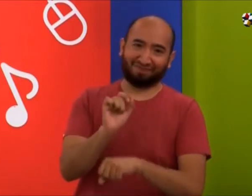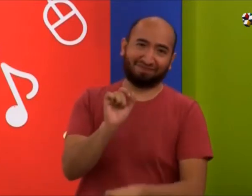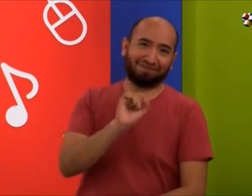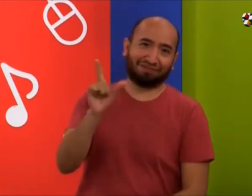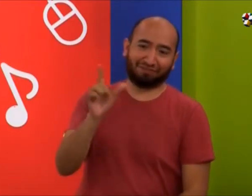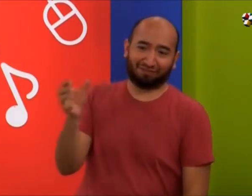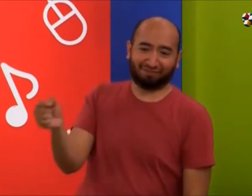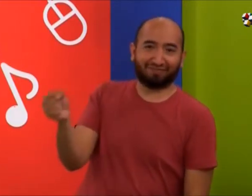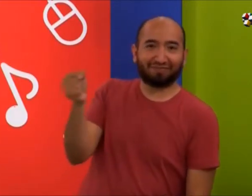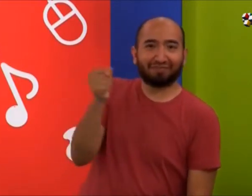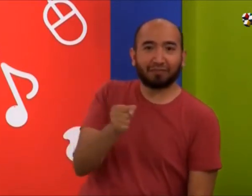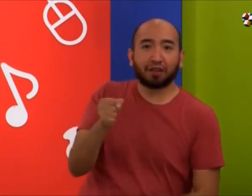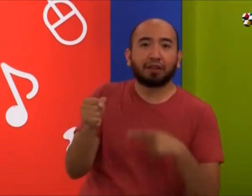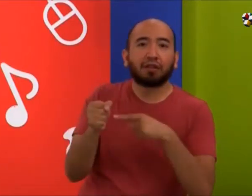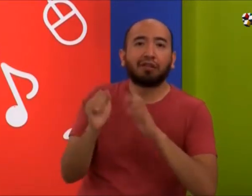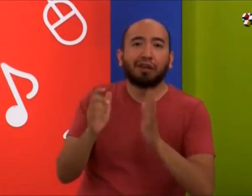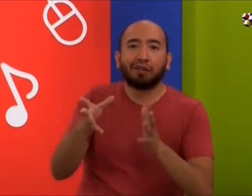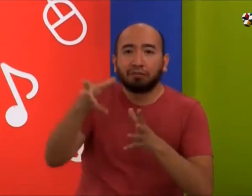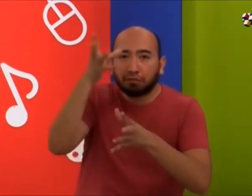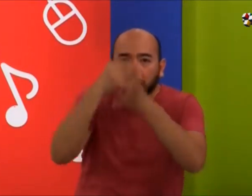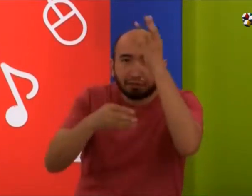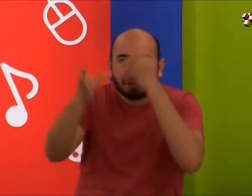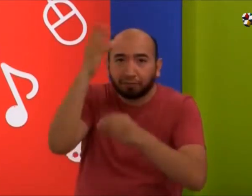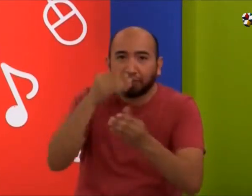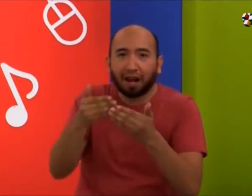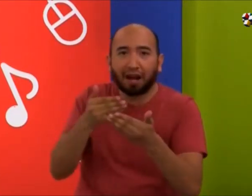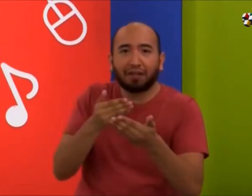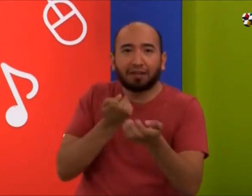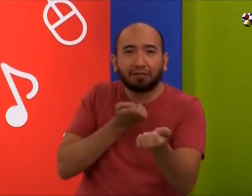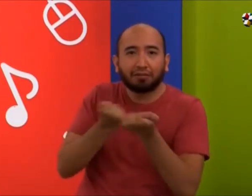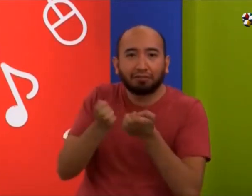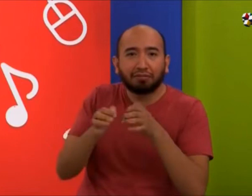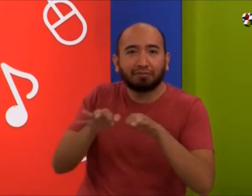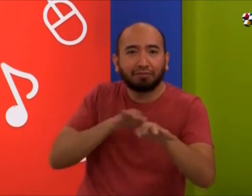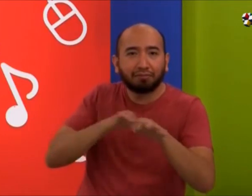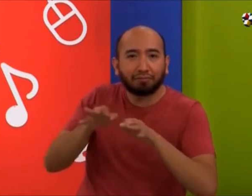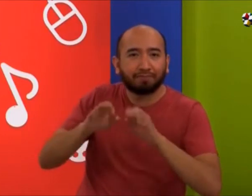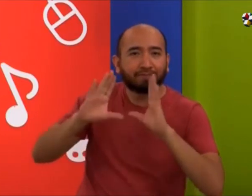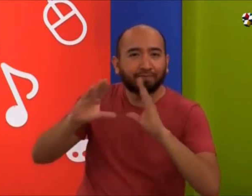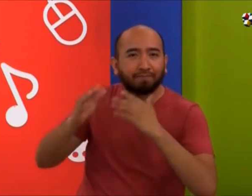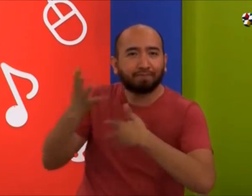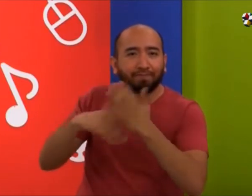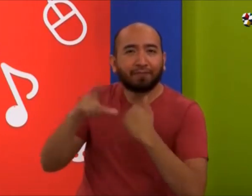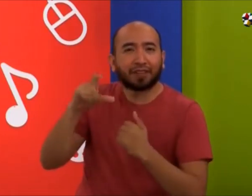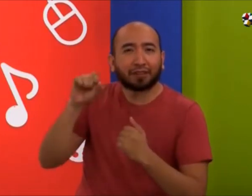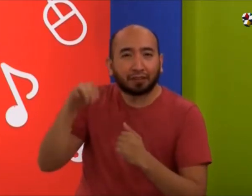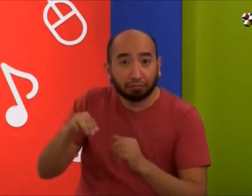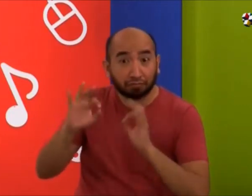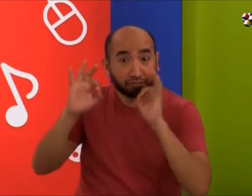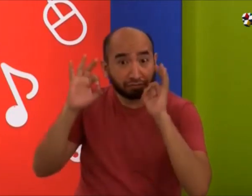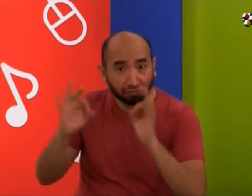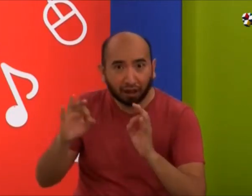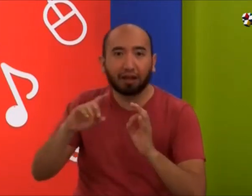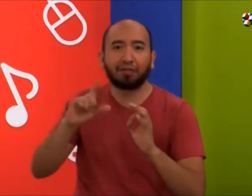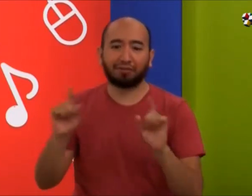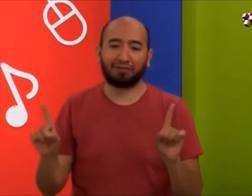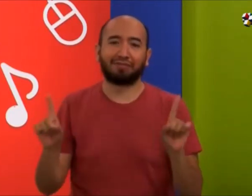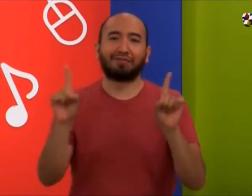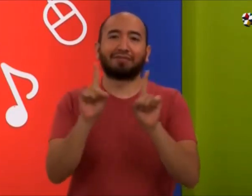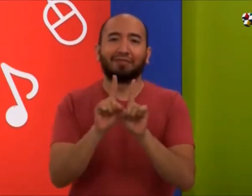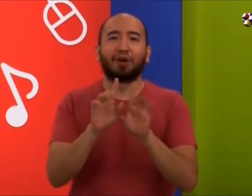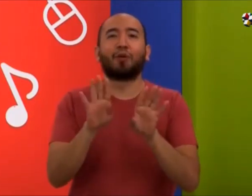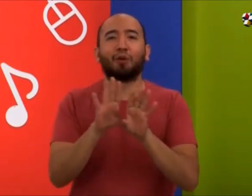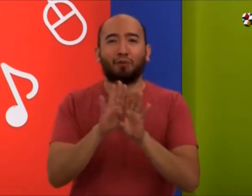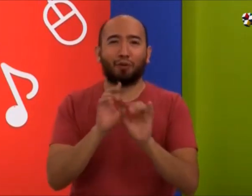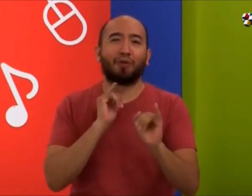pero también para los oyentes traemos actores profesionales, oyentes, con los que ensayamos y trabajamos y les enseñamos lengua de